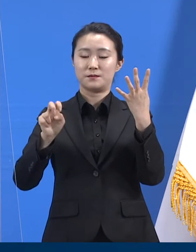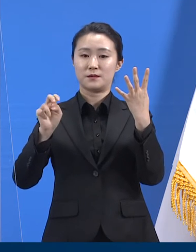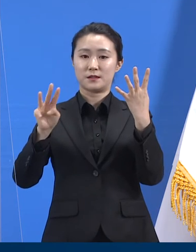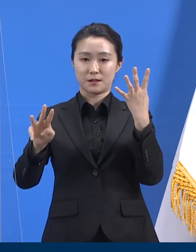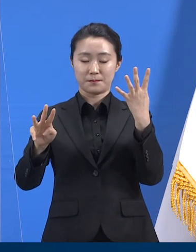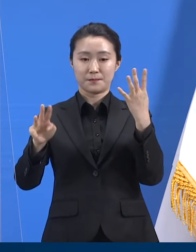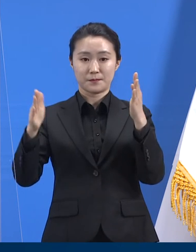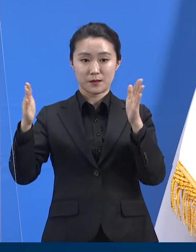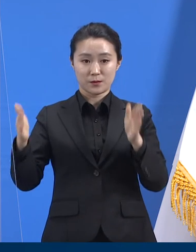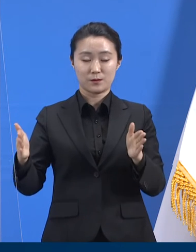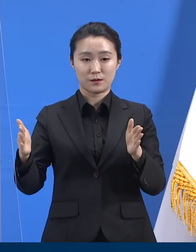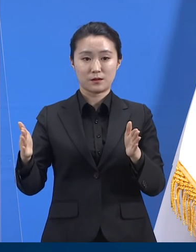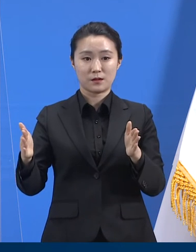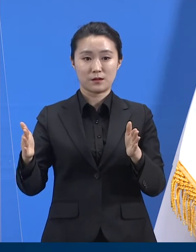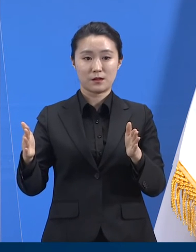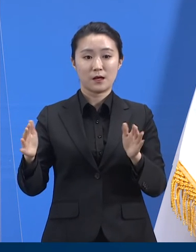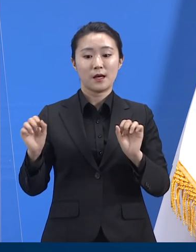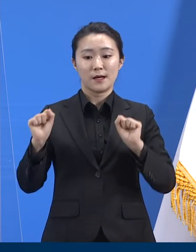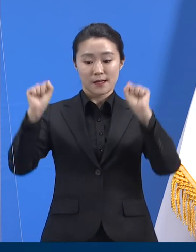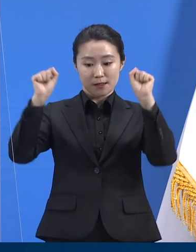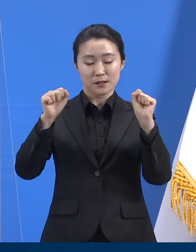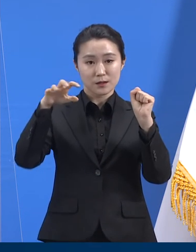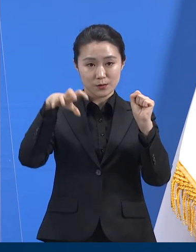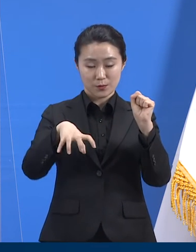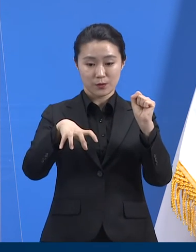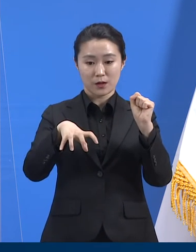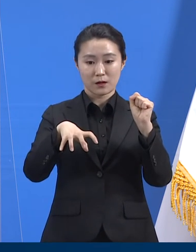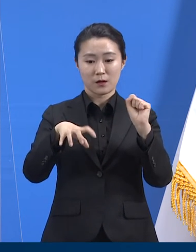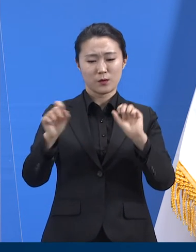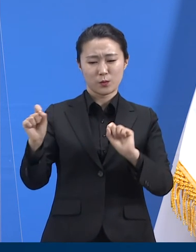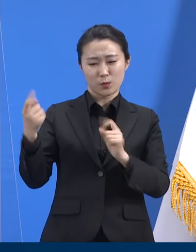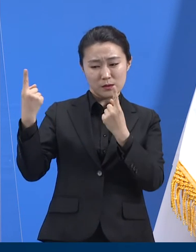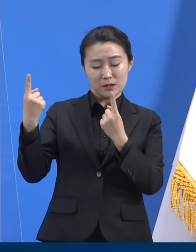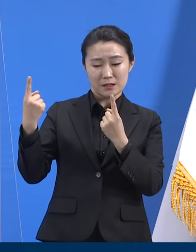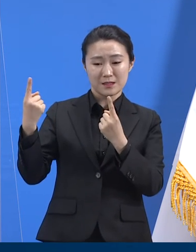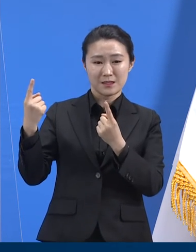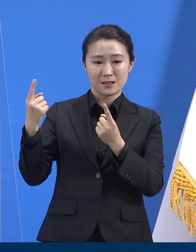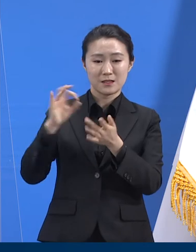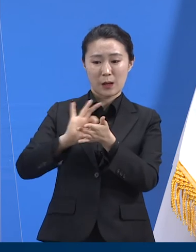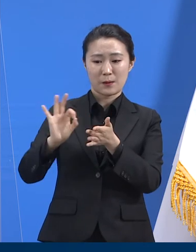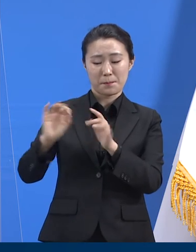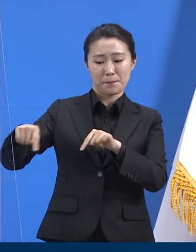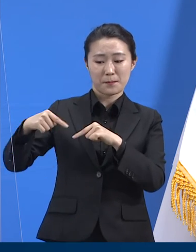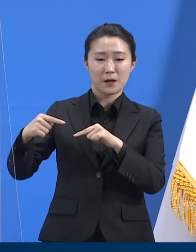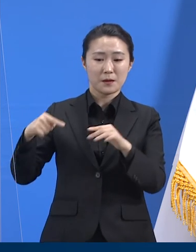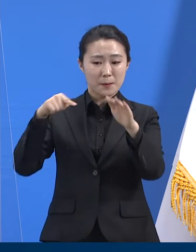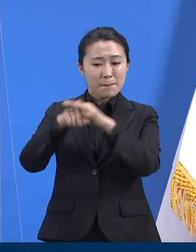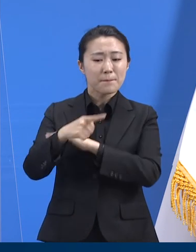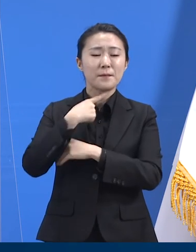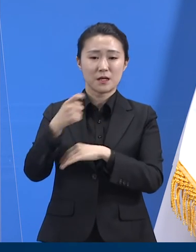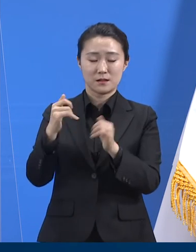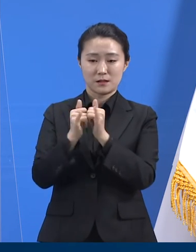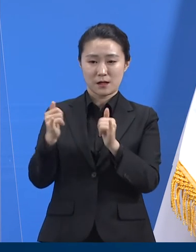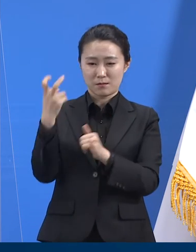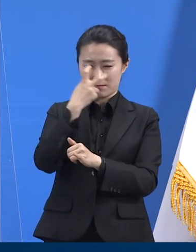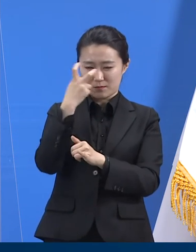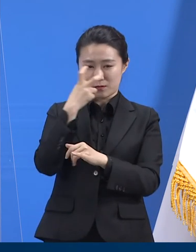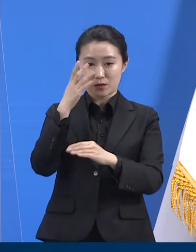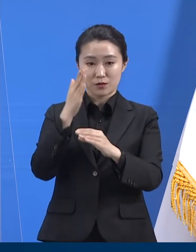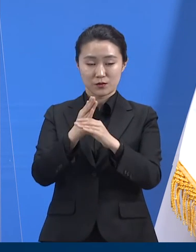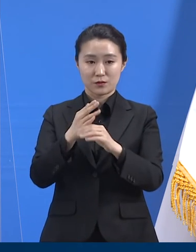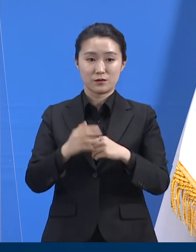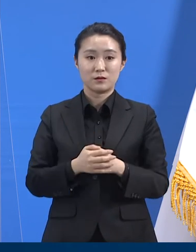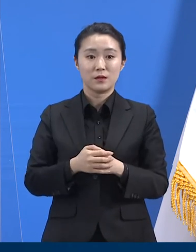동시간대에 헬스장을 이용한 회원 명단을 확보하여 접촉자를 분류하고 있습니다. 헬스장은 오는 7일까지 운영